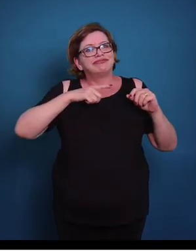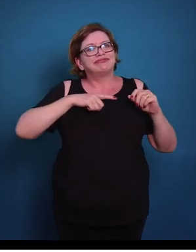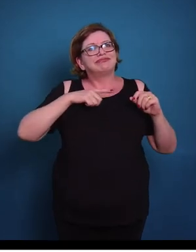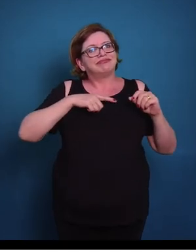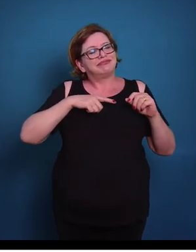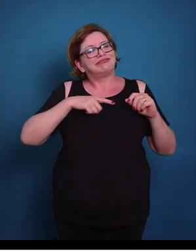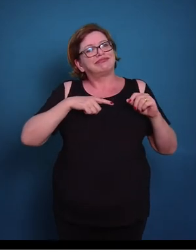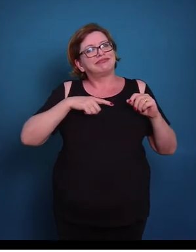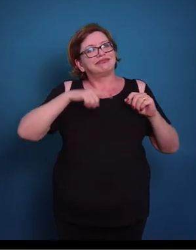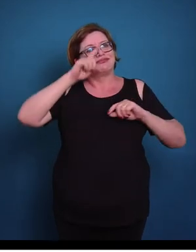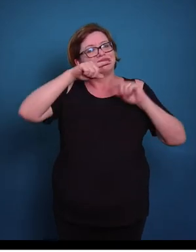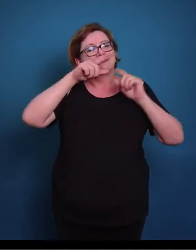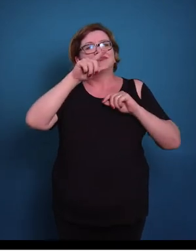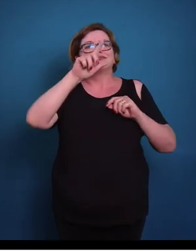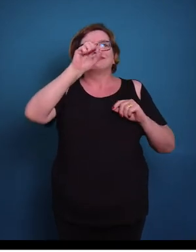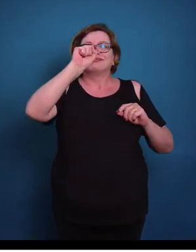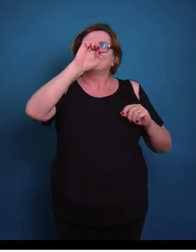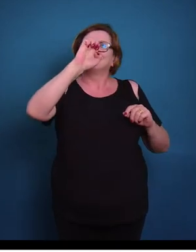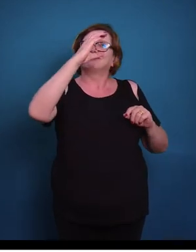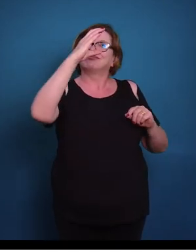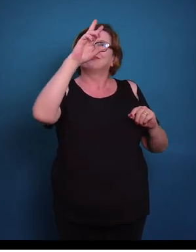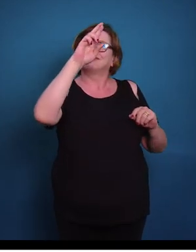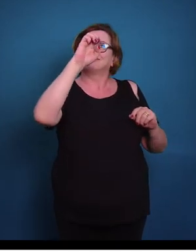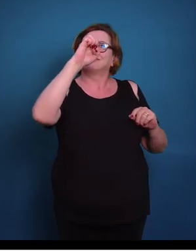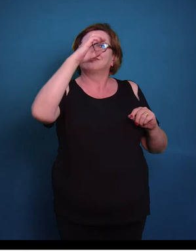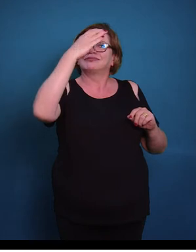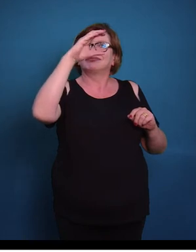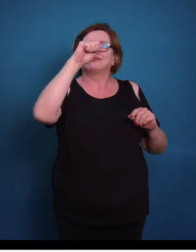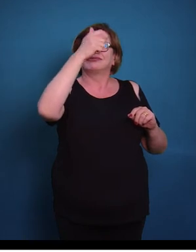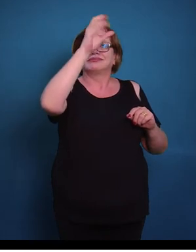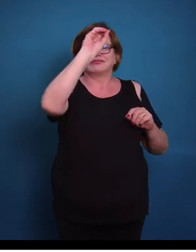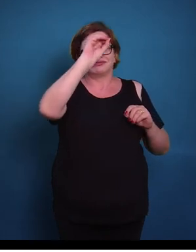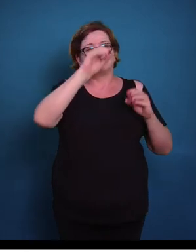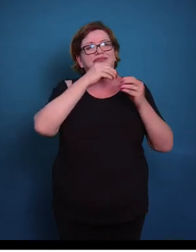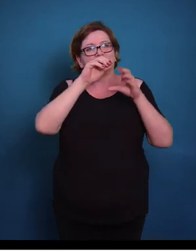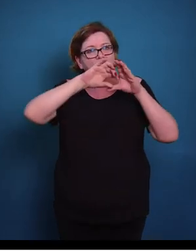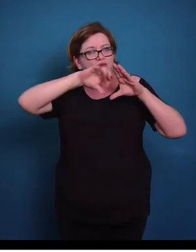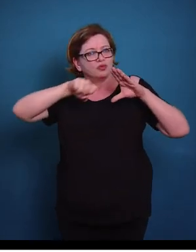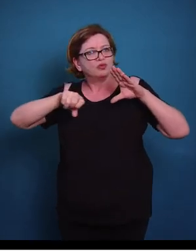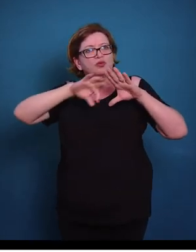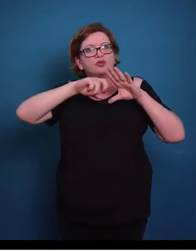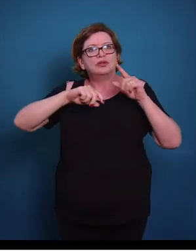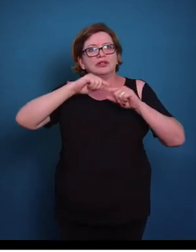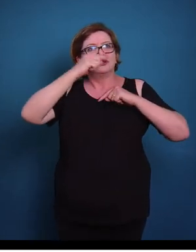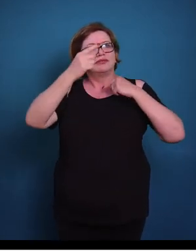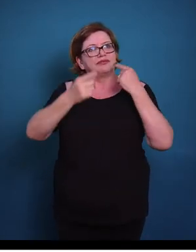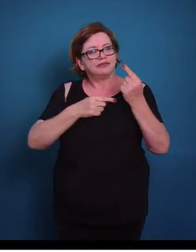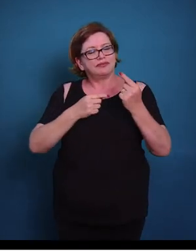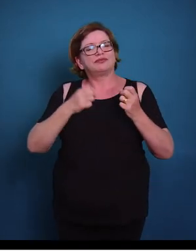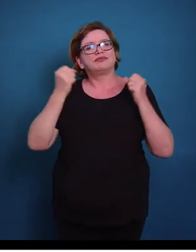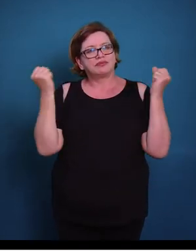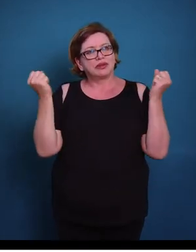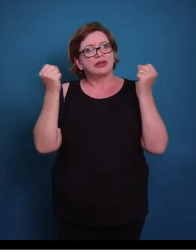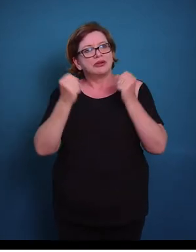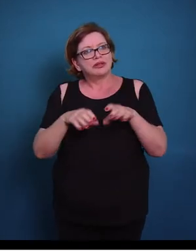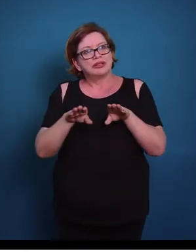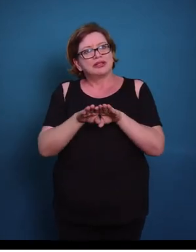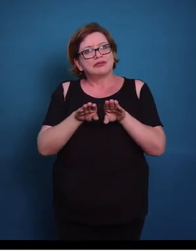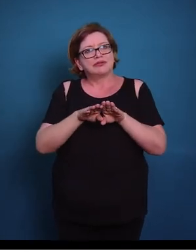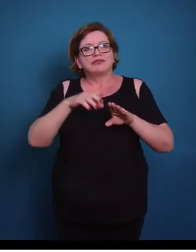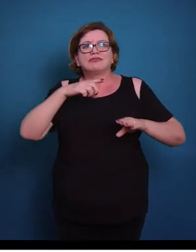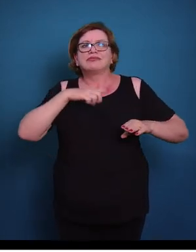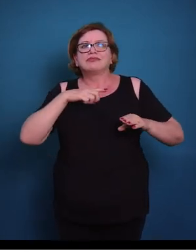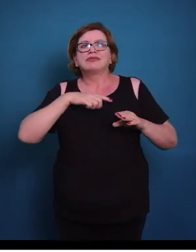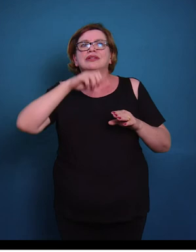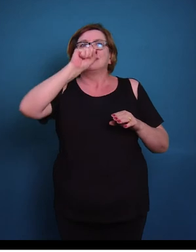secretada essa substância e posteriormente liberada pelo ducto excretor. E nós podemos ter três formas de secreção no